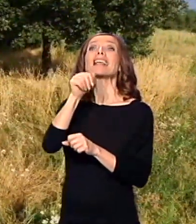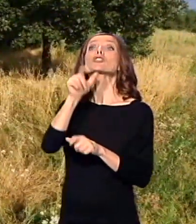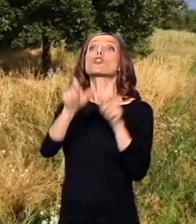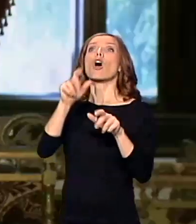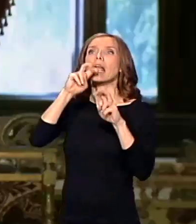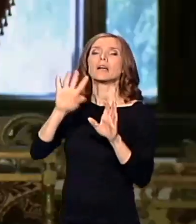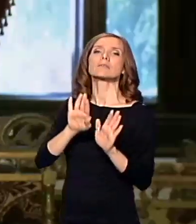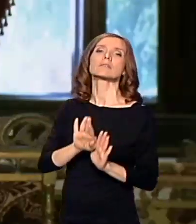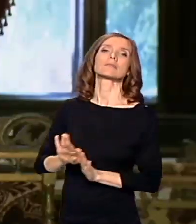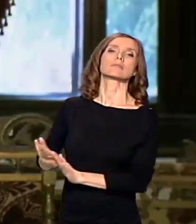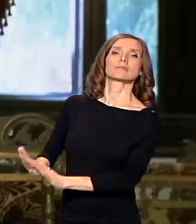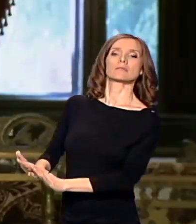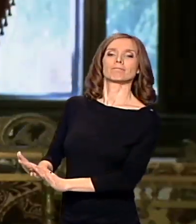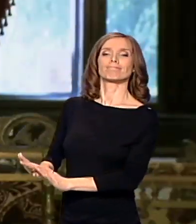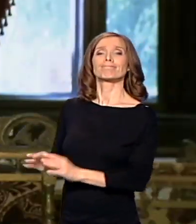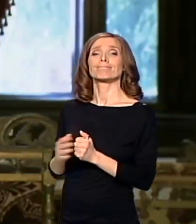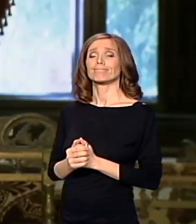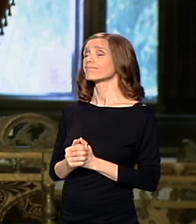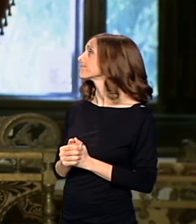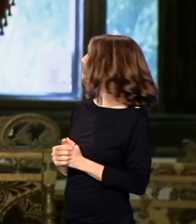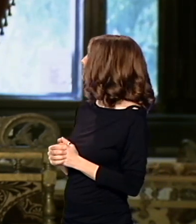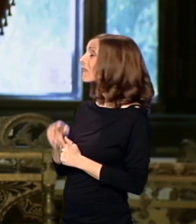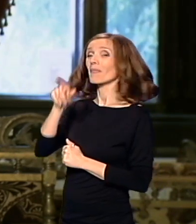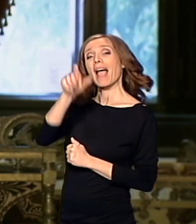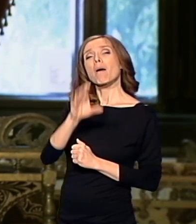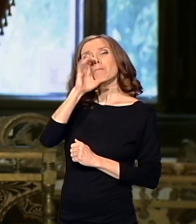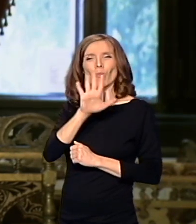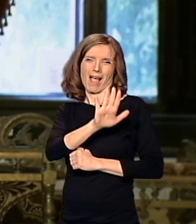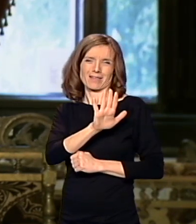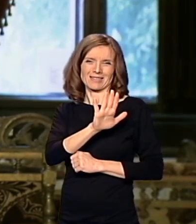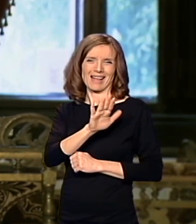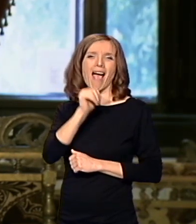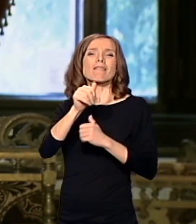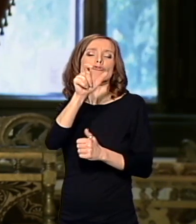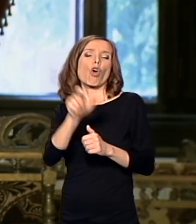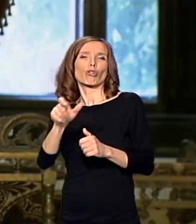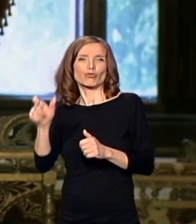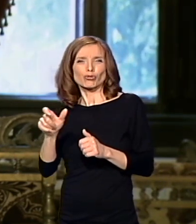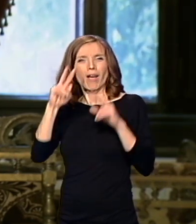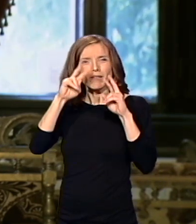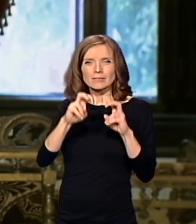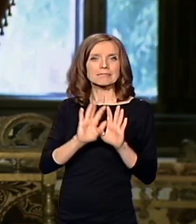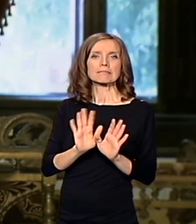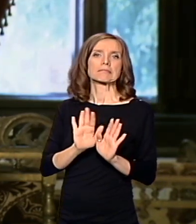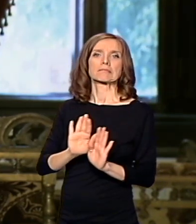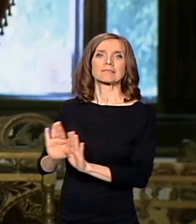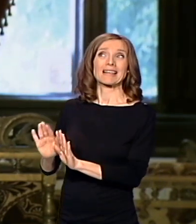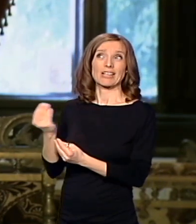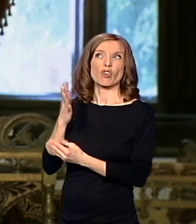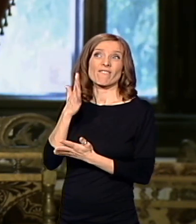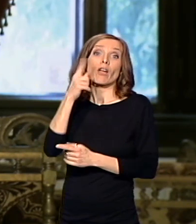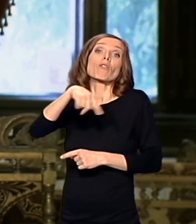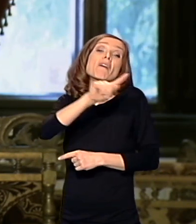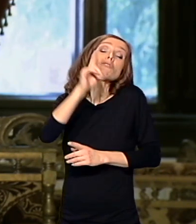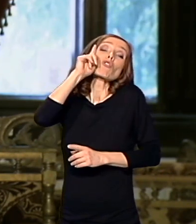Oni se nikada nisu detaljno bavili time. verovatno polezići od toga da ništa lepo ne mogu da